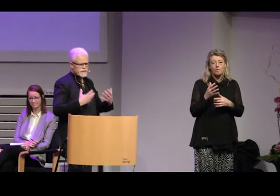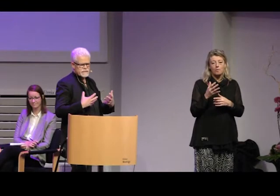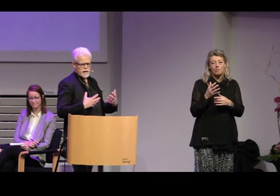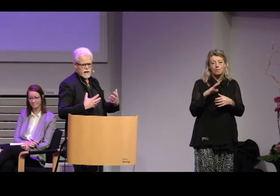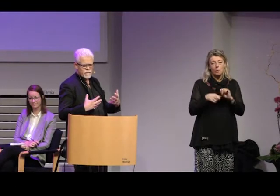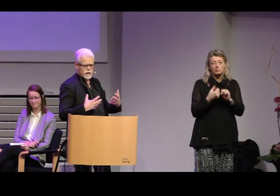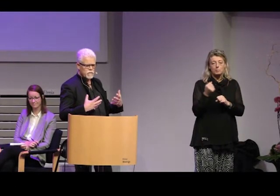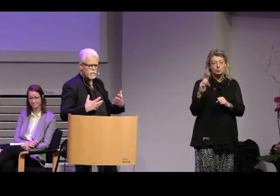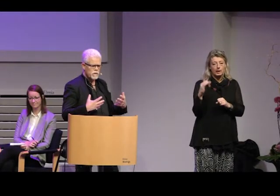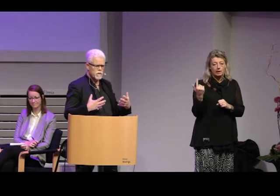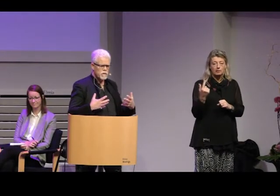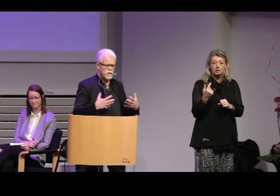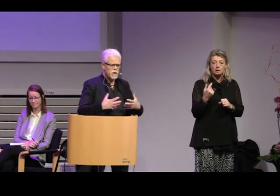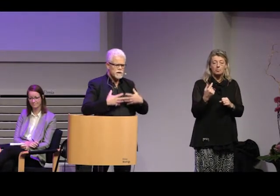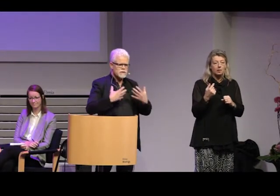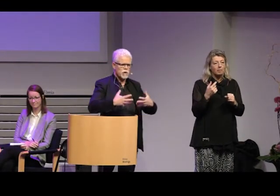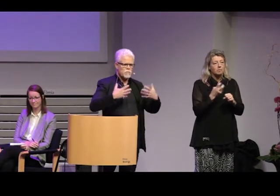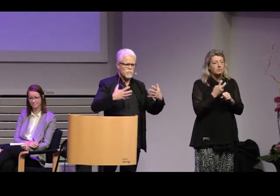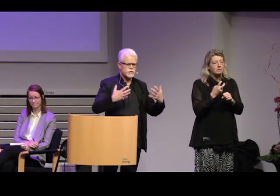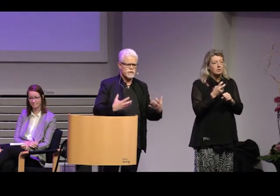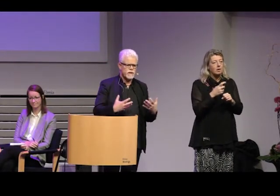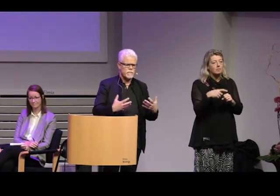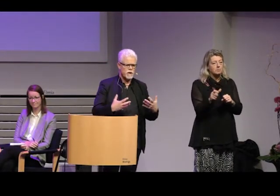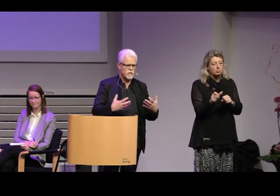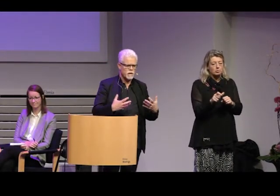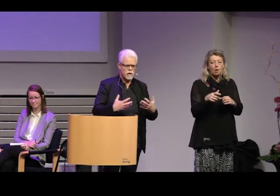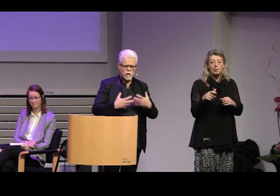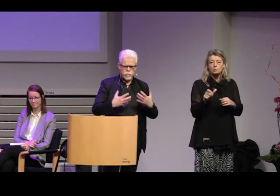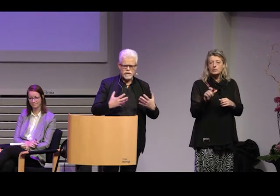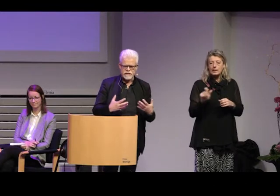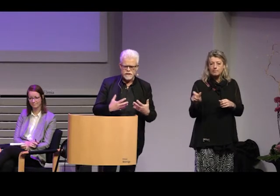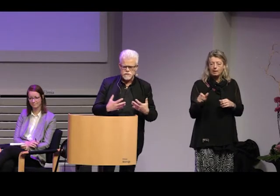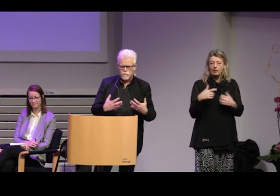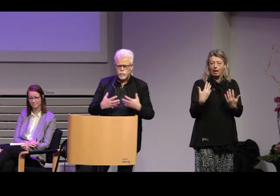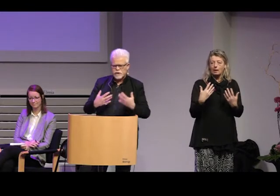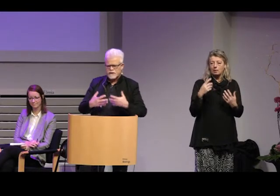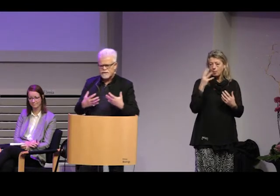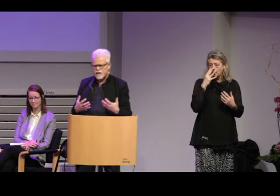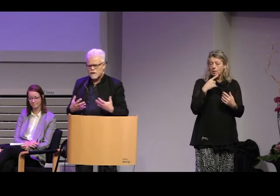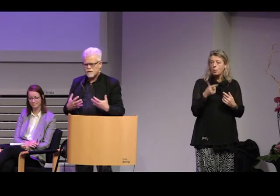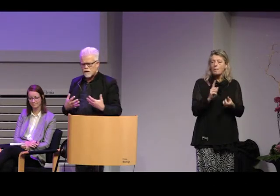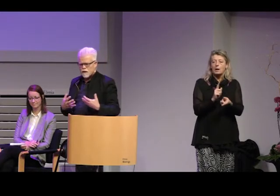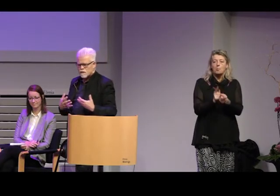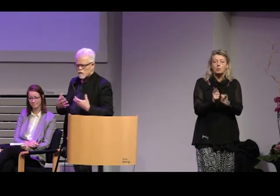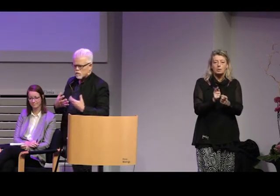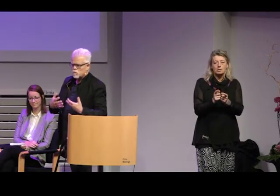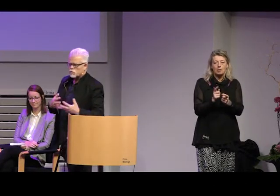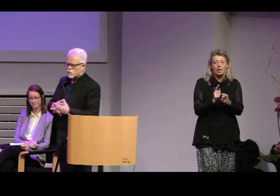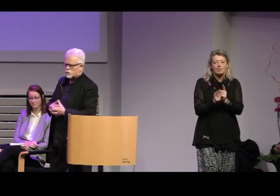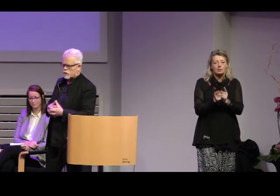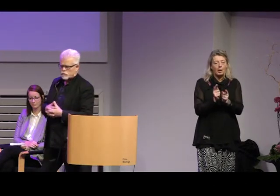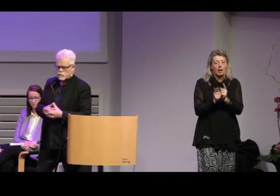problematiserar man islam och muslimer på ett sätt som potentiellt är